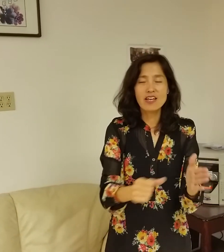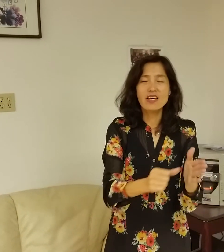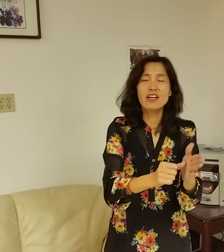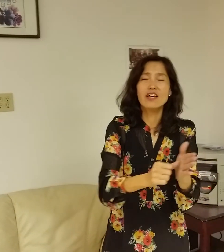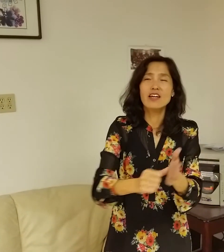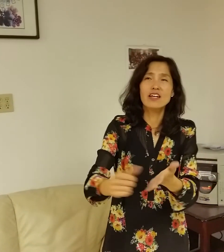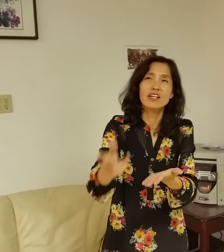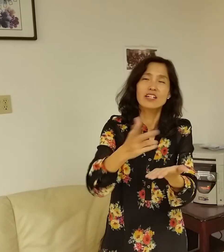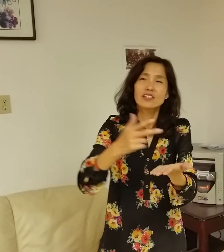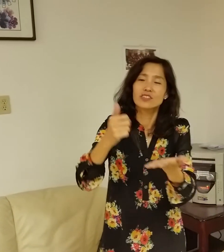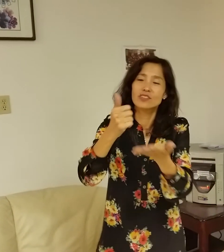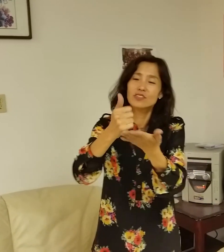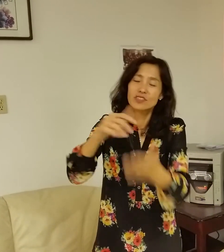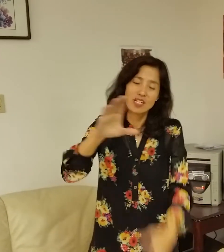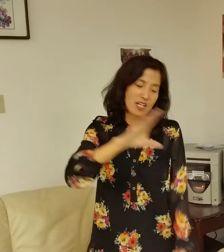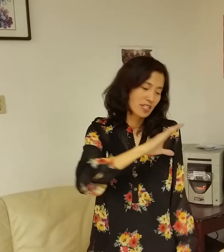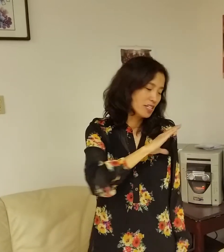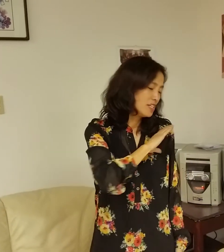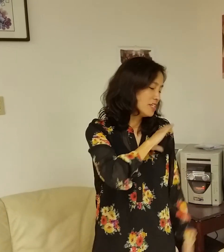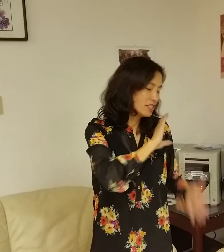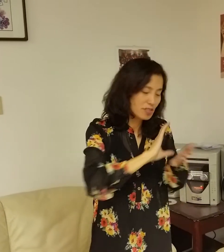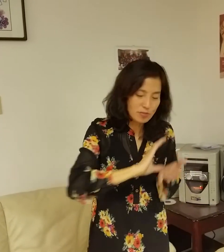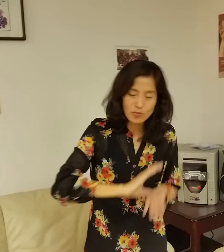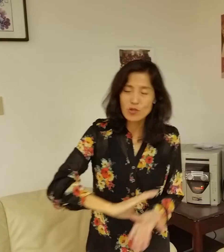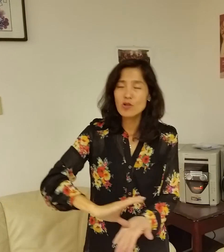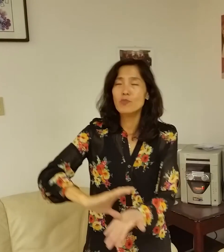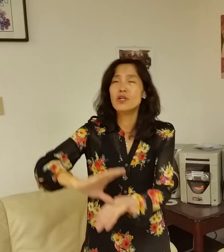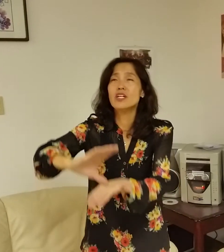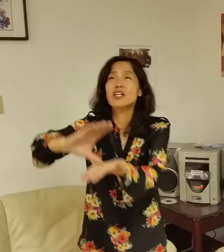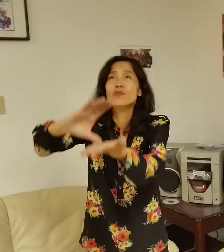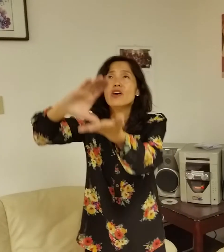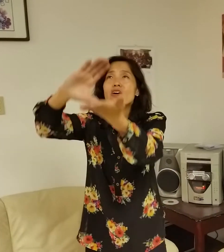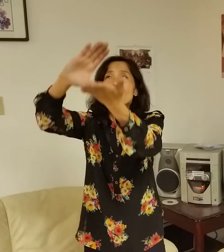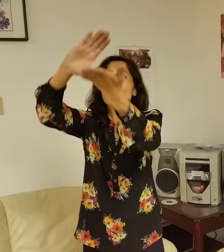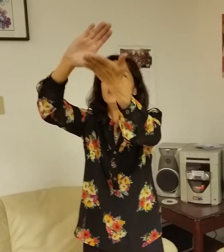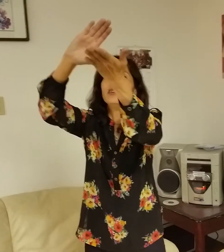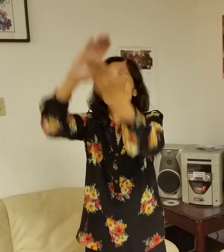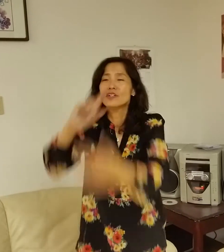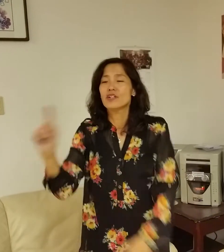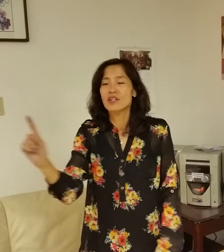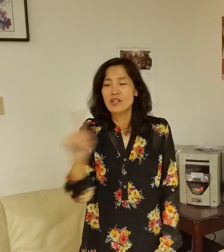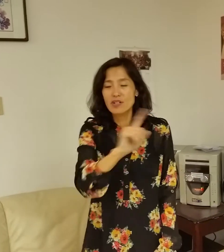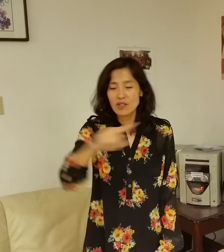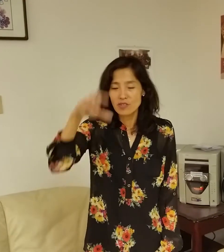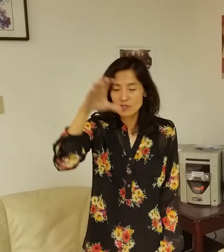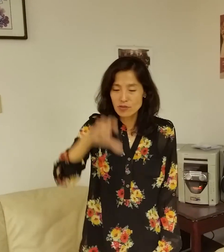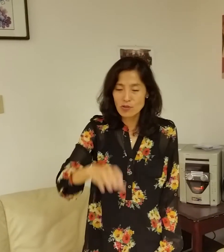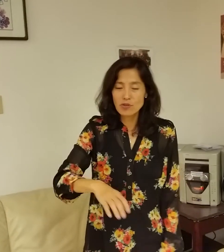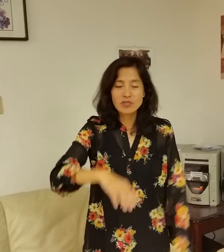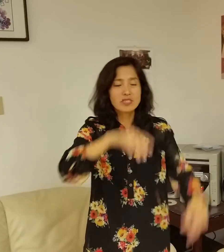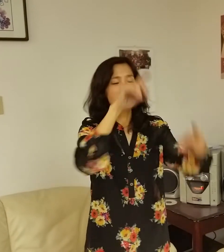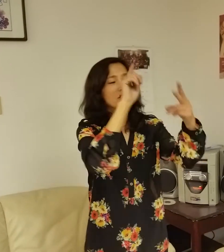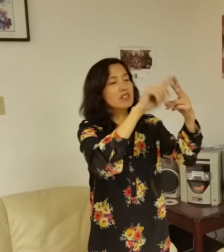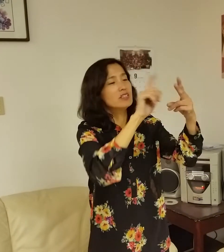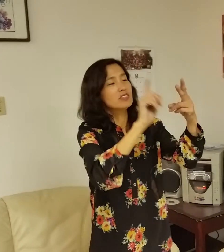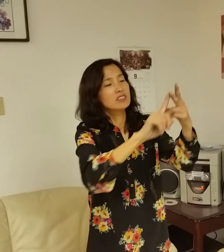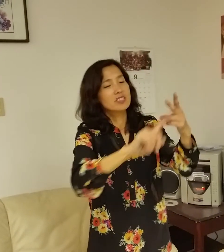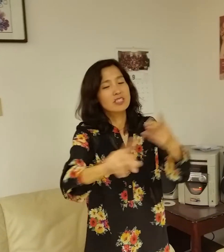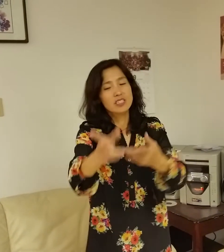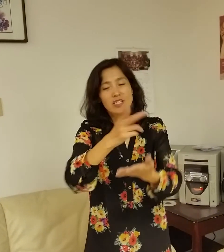주의 이름 높이며 어느 곳에서든지